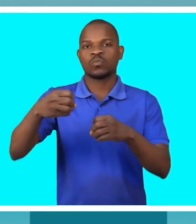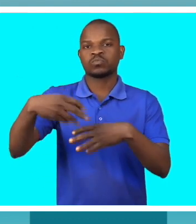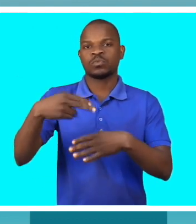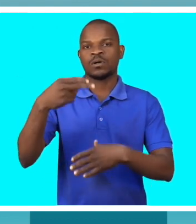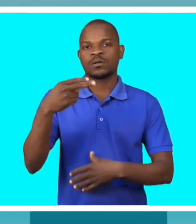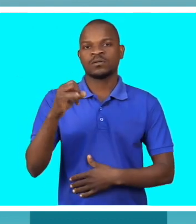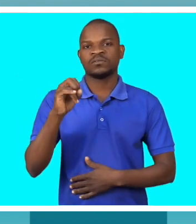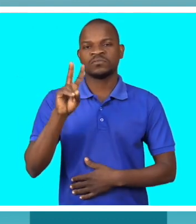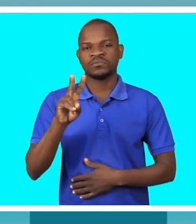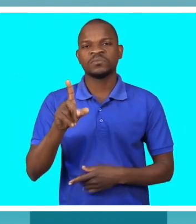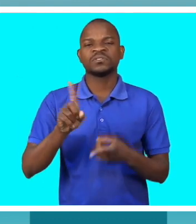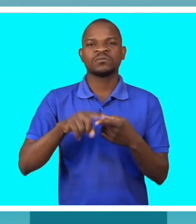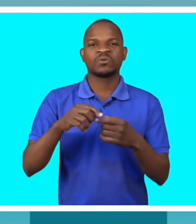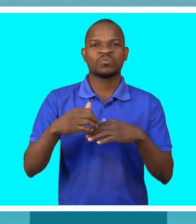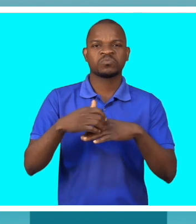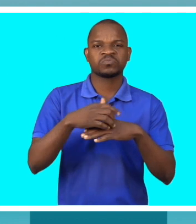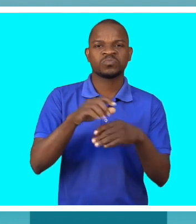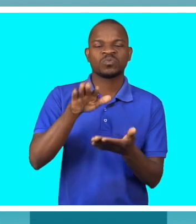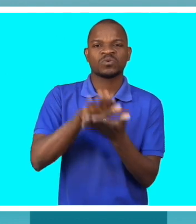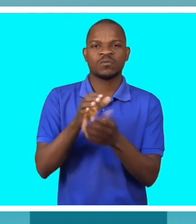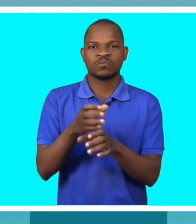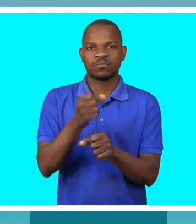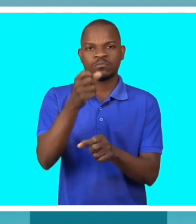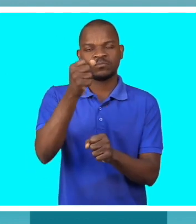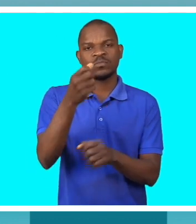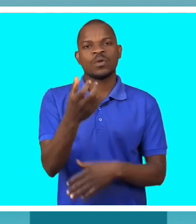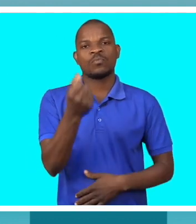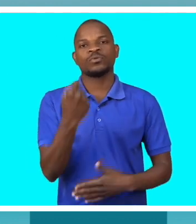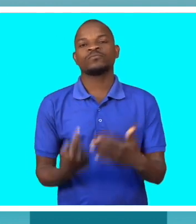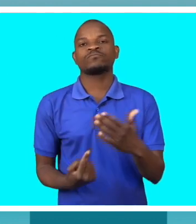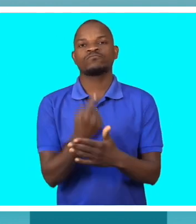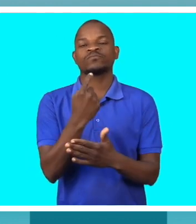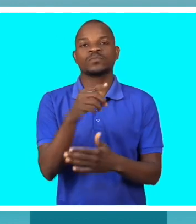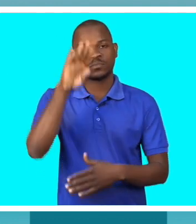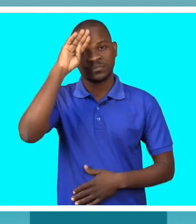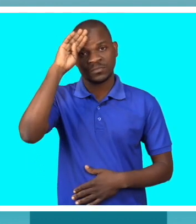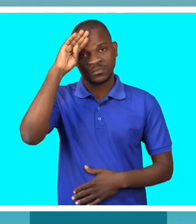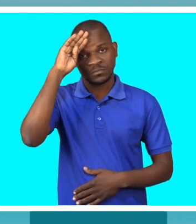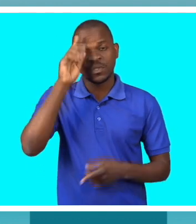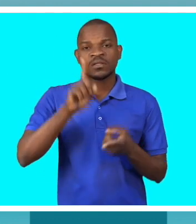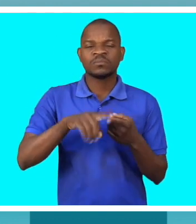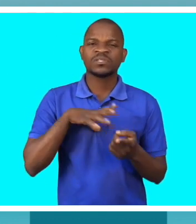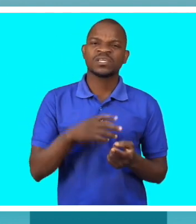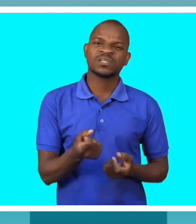na medula, também são causas de lesão medular. E também temos as quedas, acidentes esportivos, que